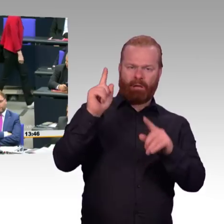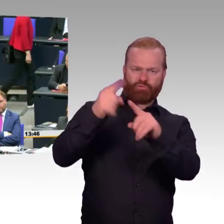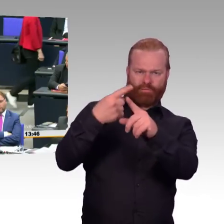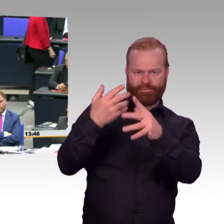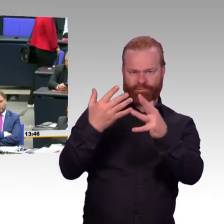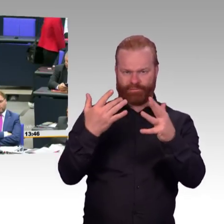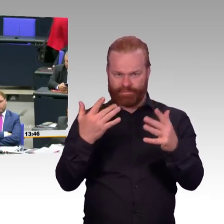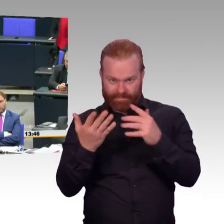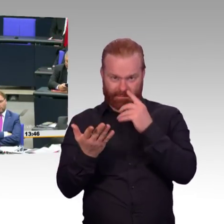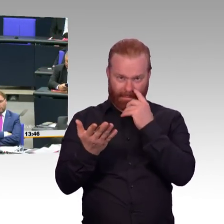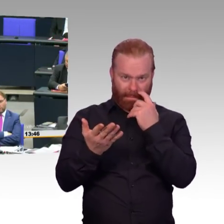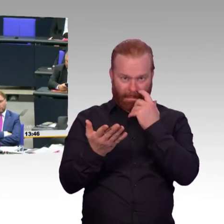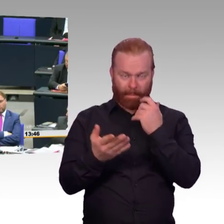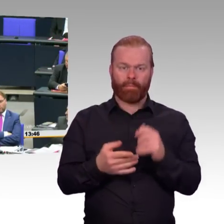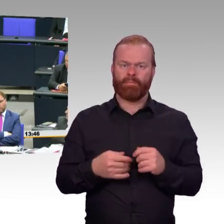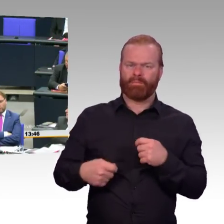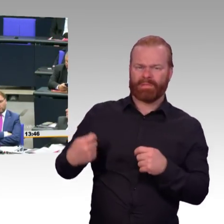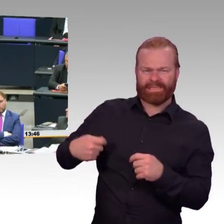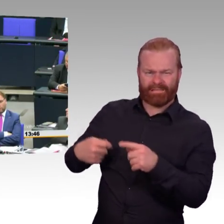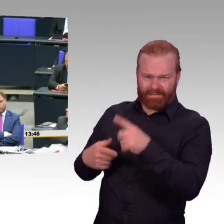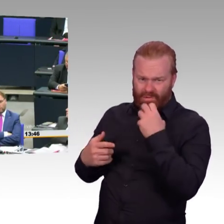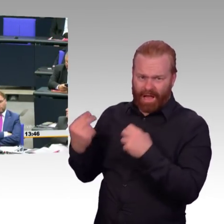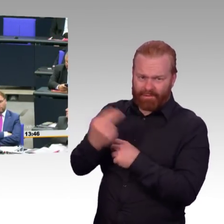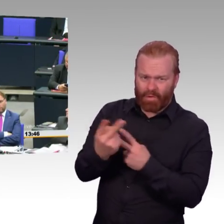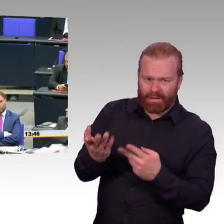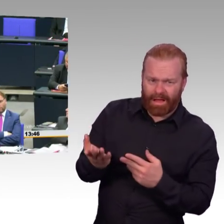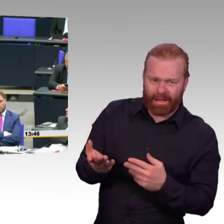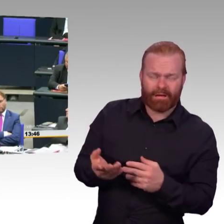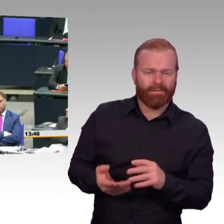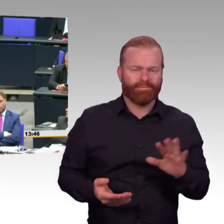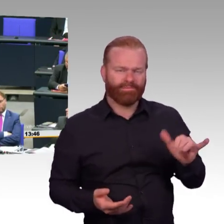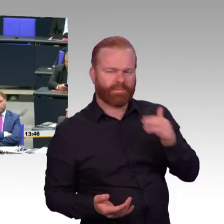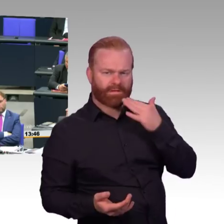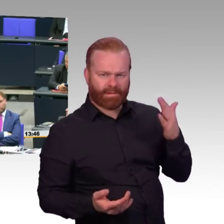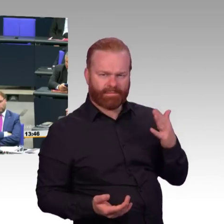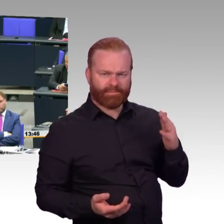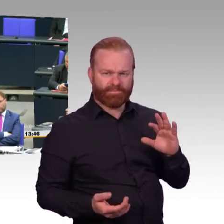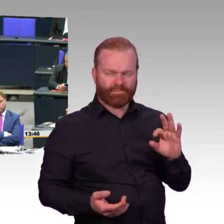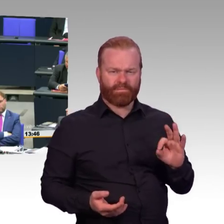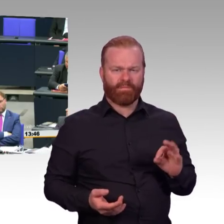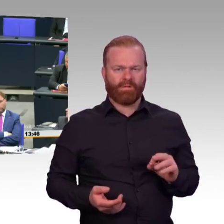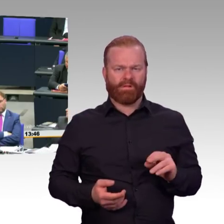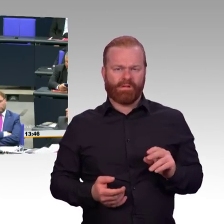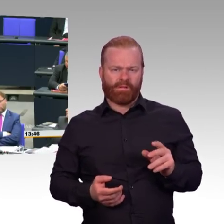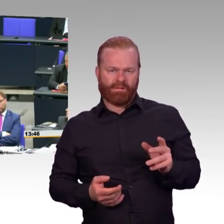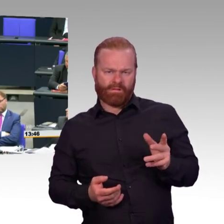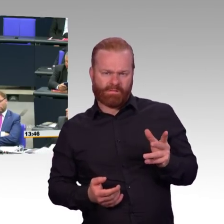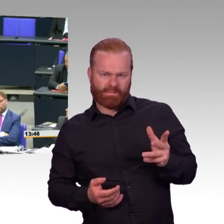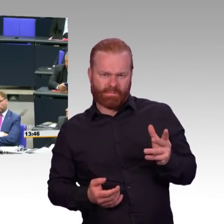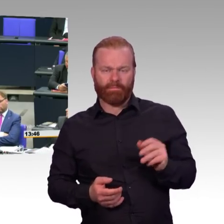Nein, es ist kein Zufall, dass wir den Kohleausstieg bis 2030 fordern und zwar nicht nur für Deutschland, sondern europaweit. Das ist tatsächlich